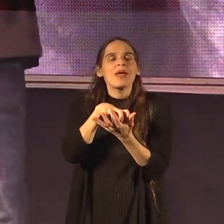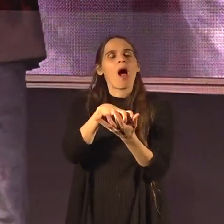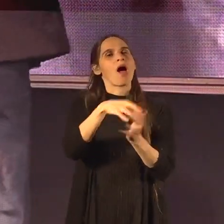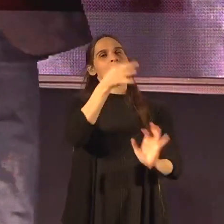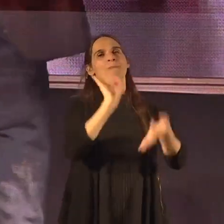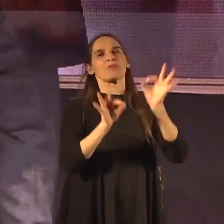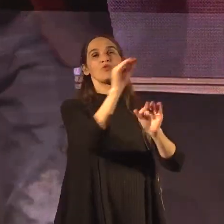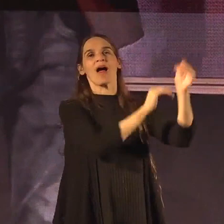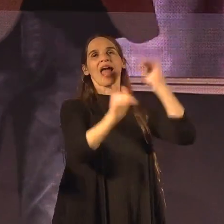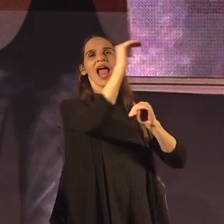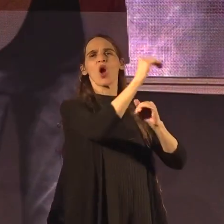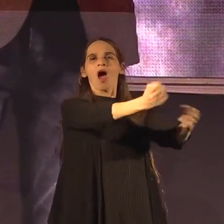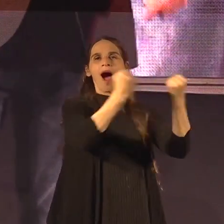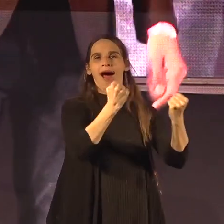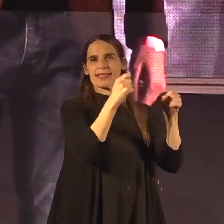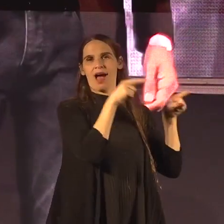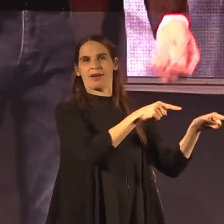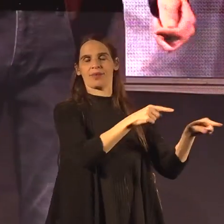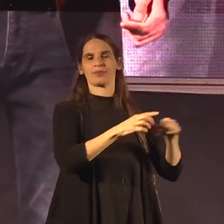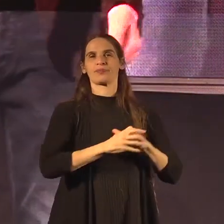משפט עליון חזק